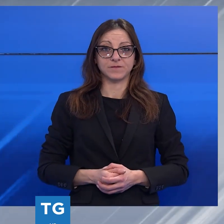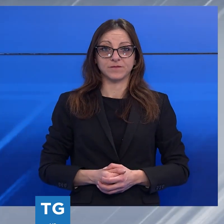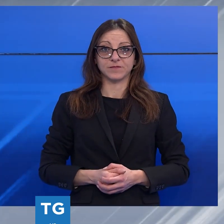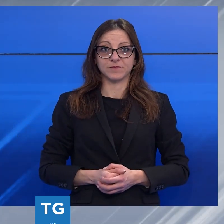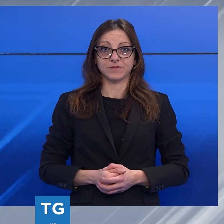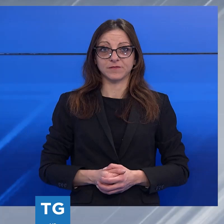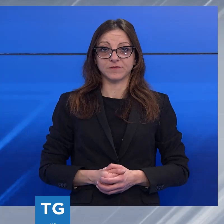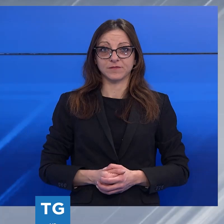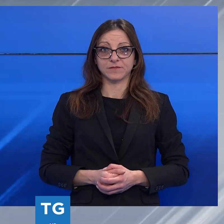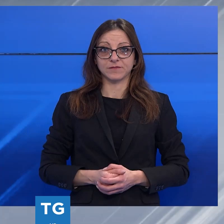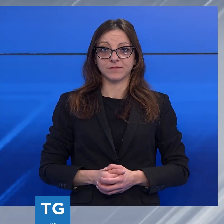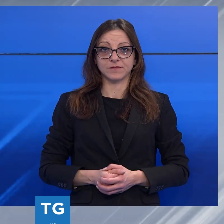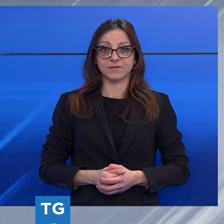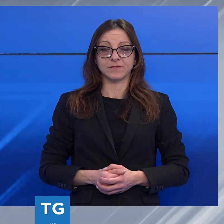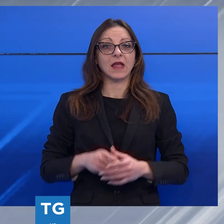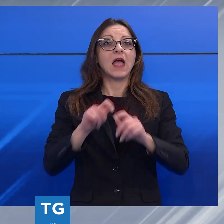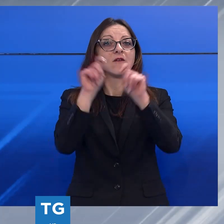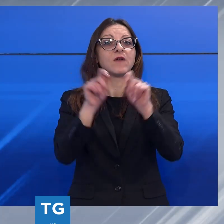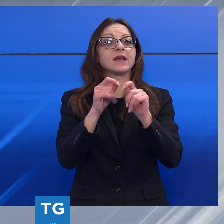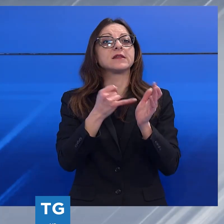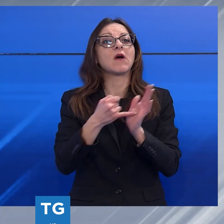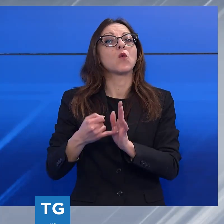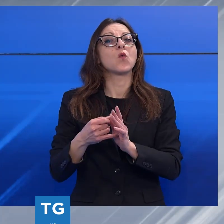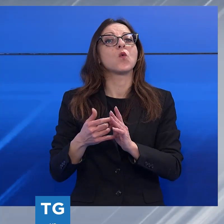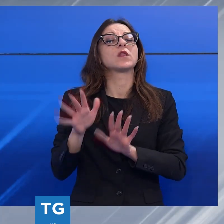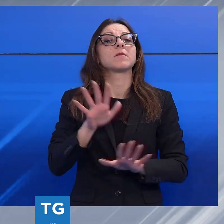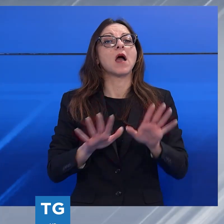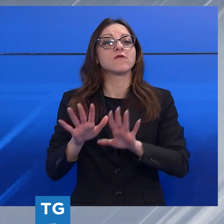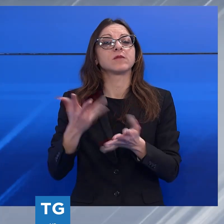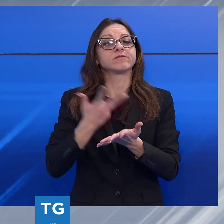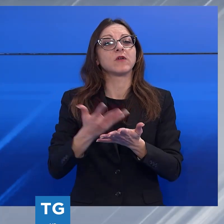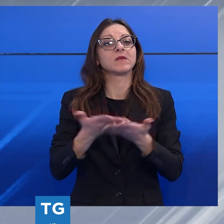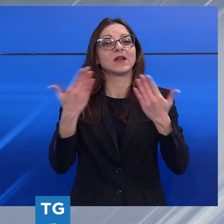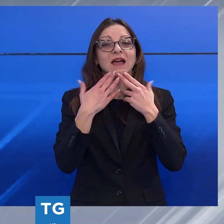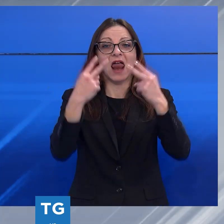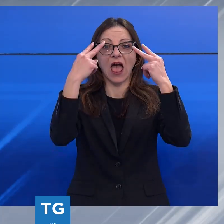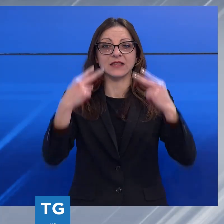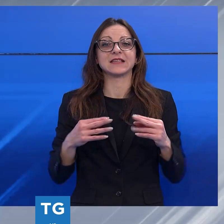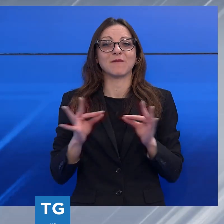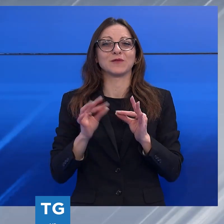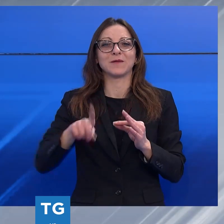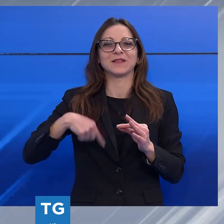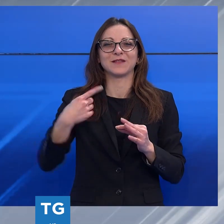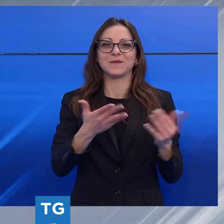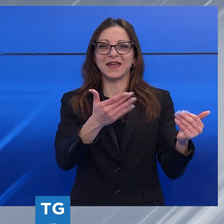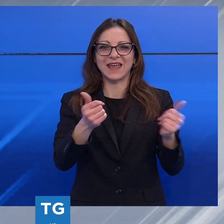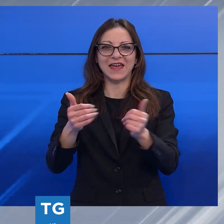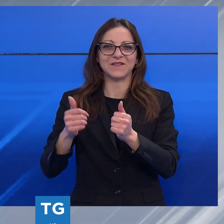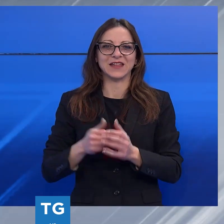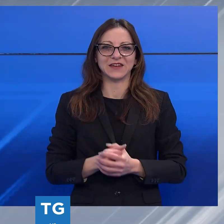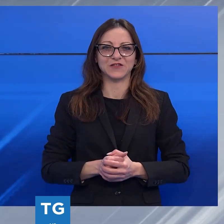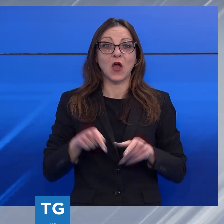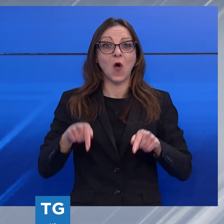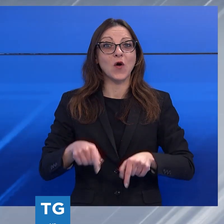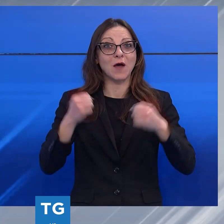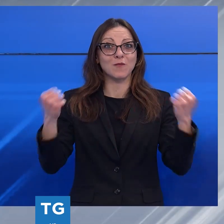sulle Apuane si chiude anche la prima parte di questa edizione del TG Noi, la linea valla regia, per alcuni preziosi suggerimenti commerciali.